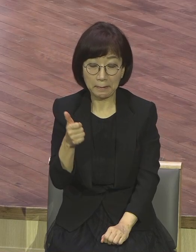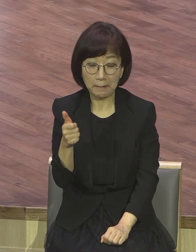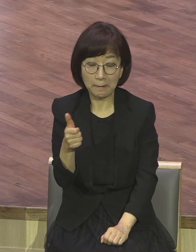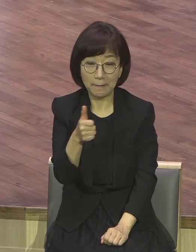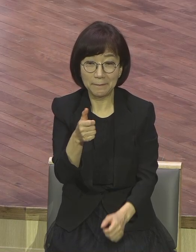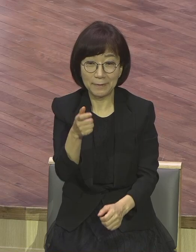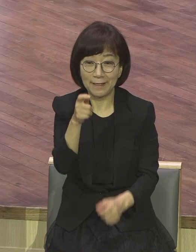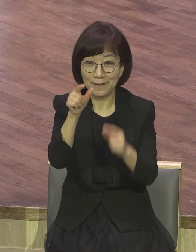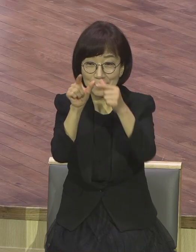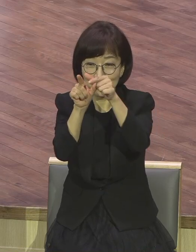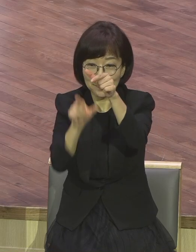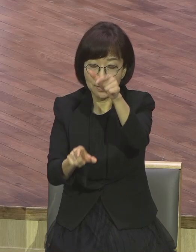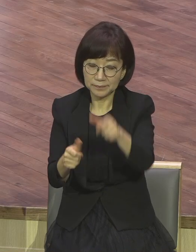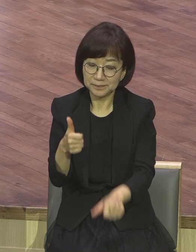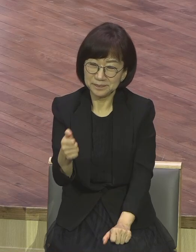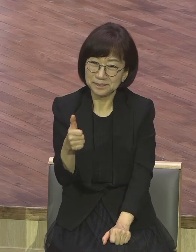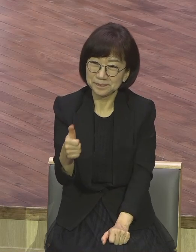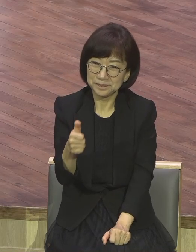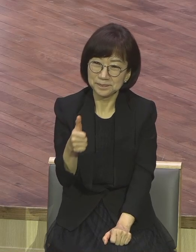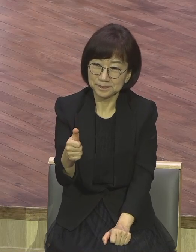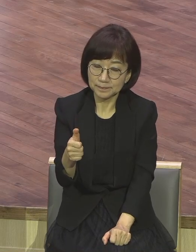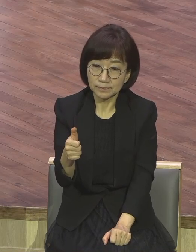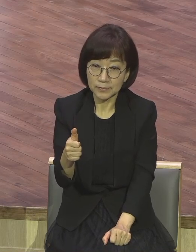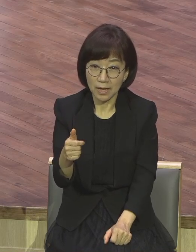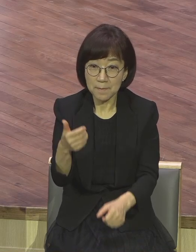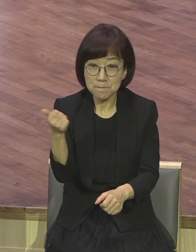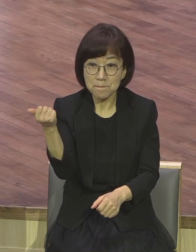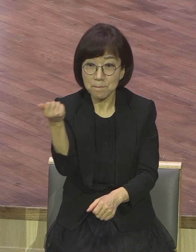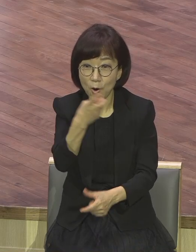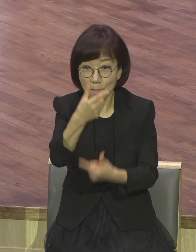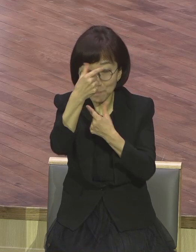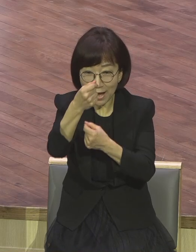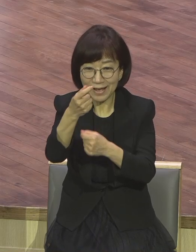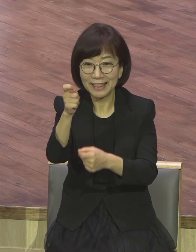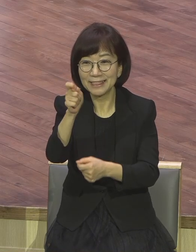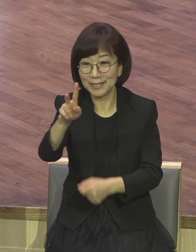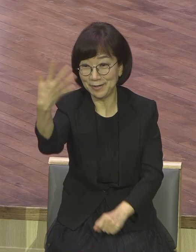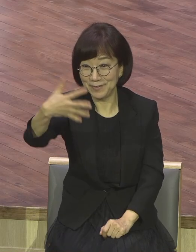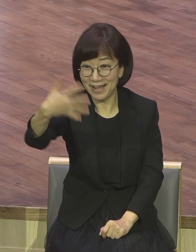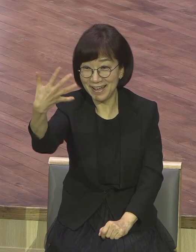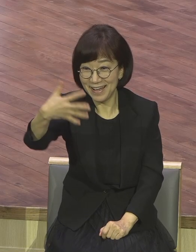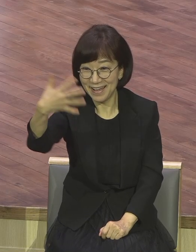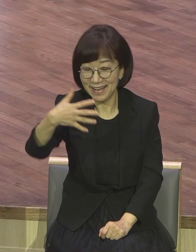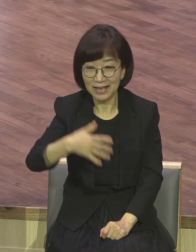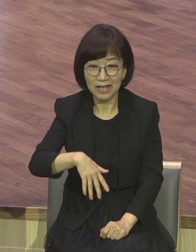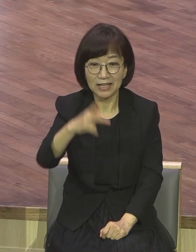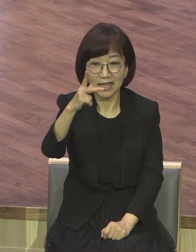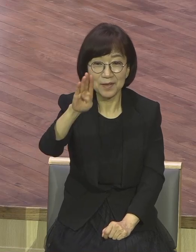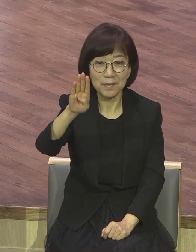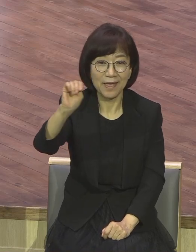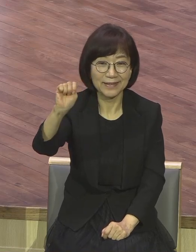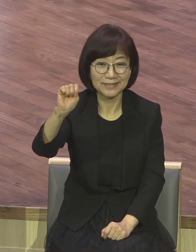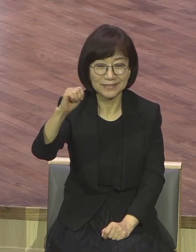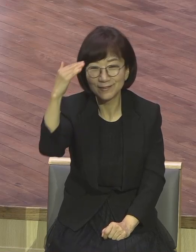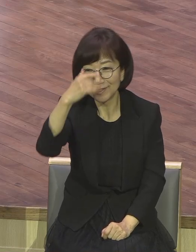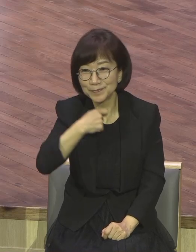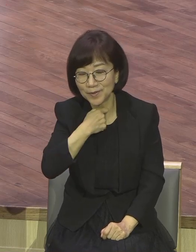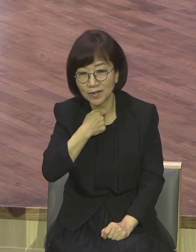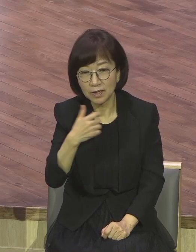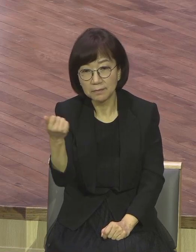그런데 구분하고 8분도 없고 안 나온다고 짜증 내면 안 돼요. 사이클을 맞춰야 돼요. 언약 그게 뭐야 하나님 말씀이에요. 거기서 꼭